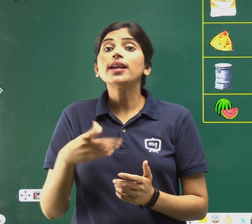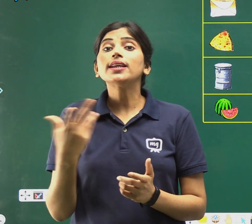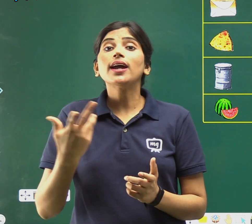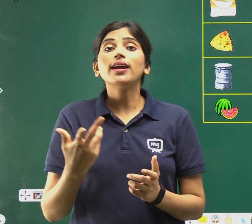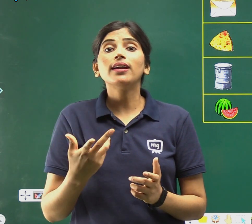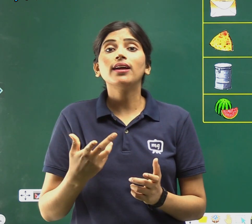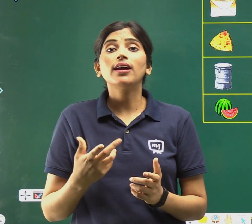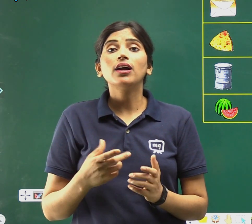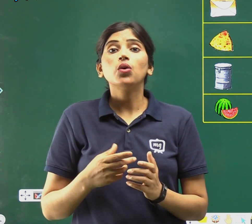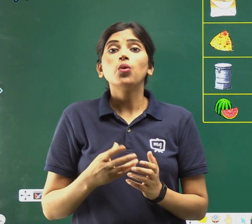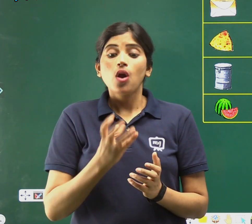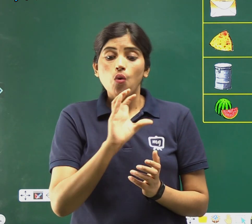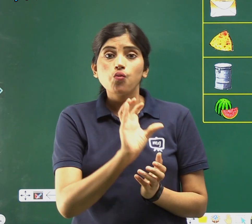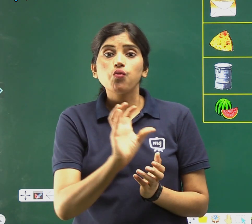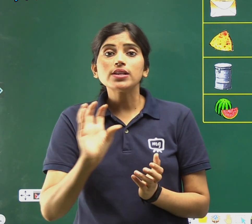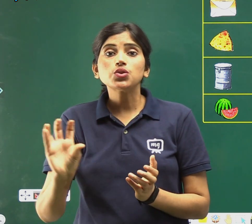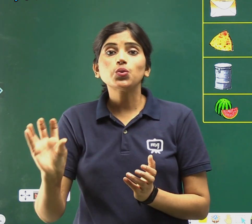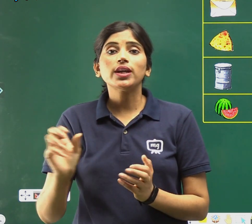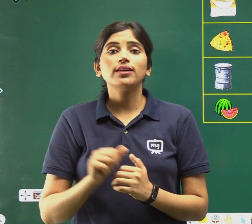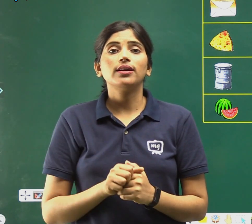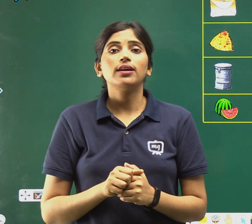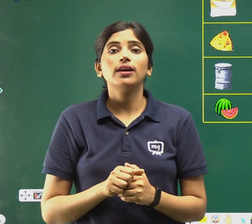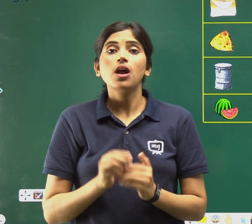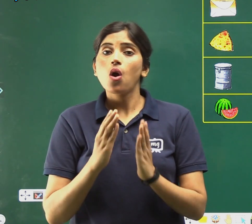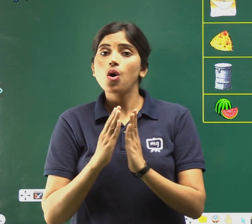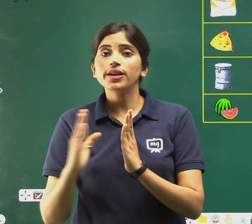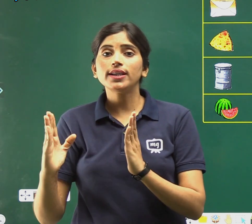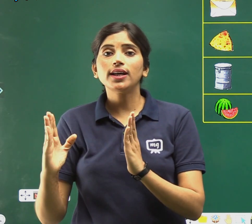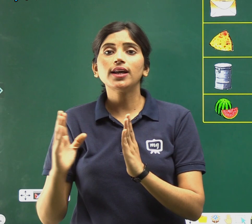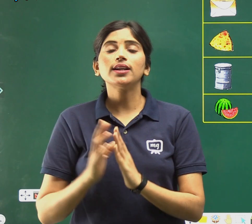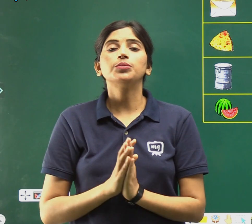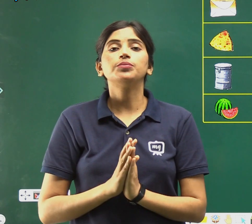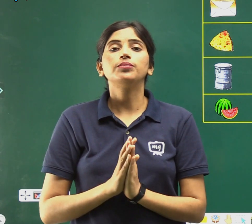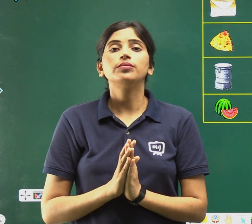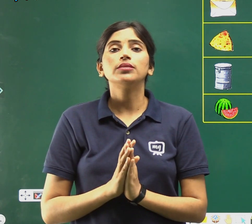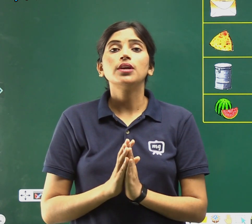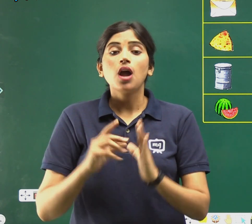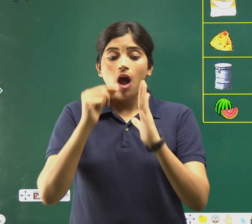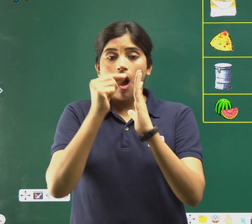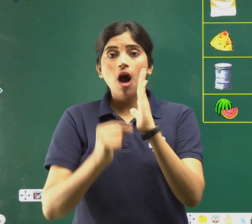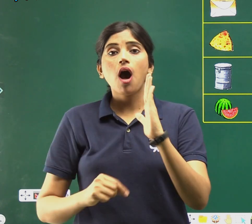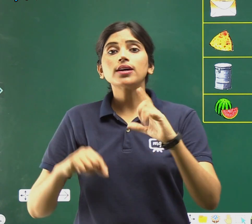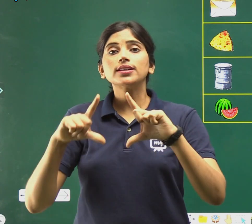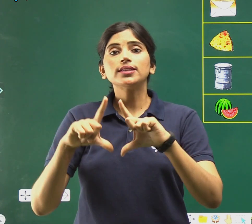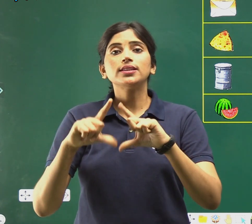वस्तुओं, और इदार आकरती,